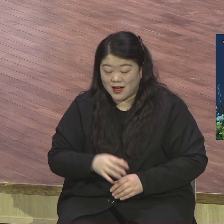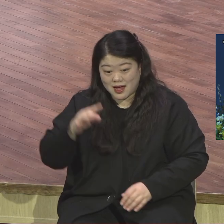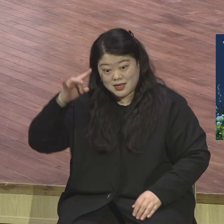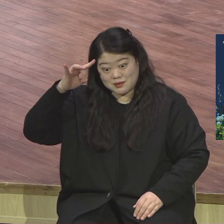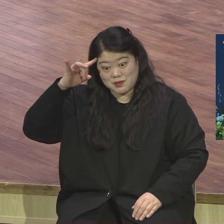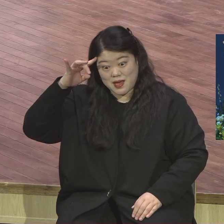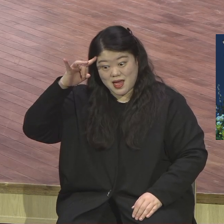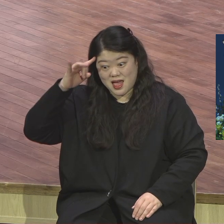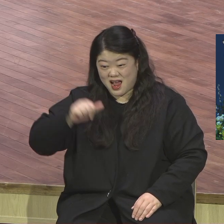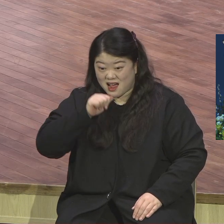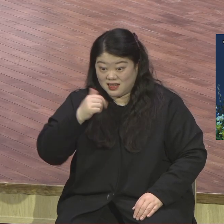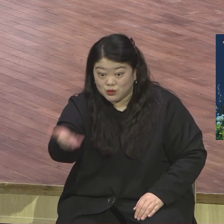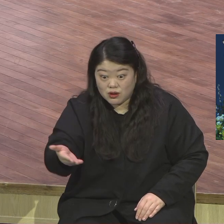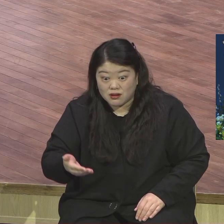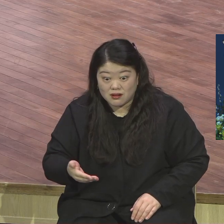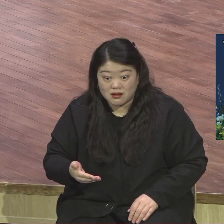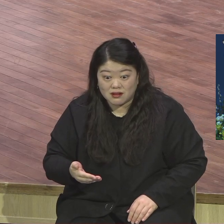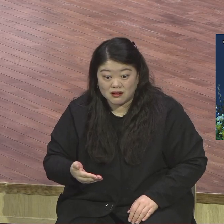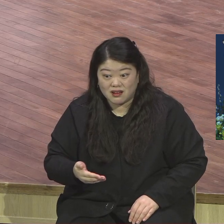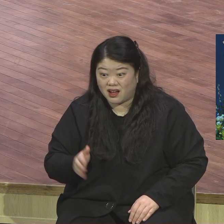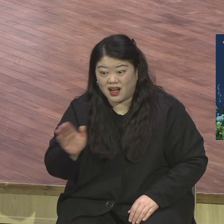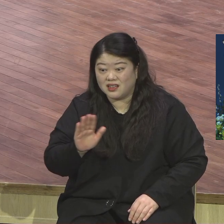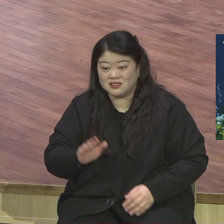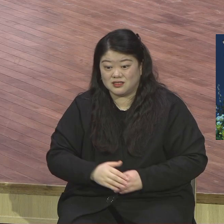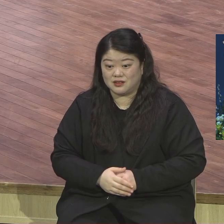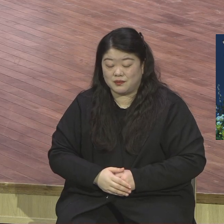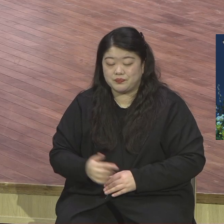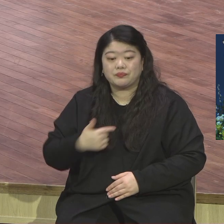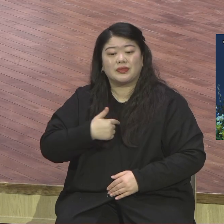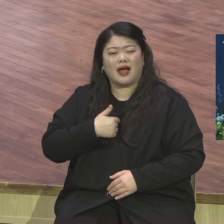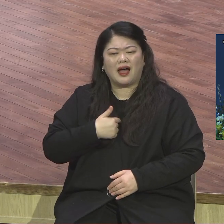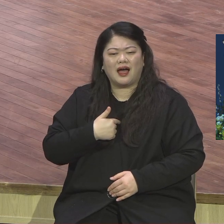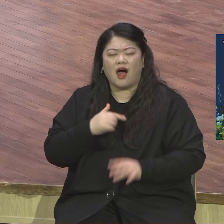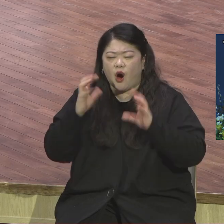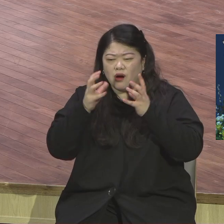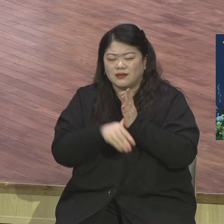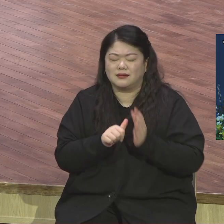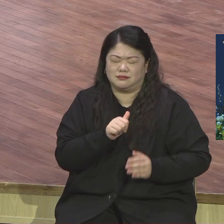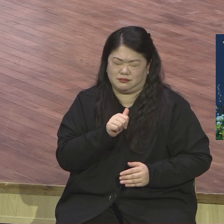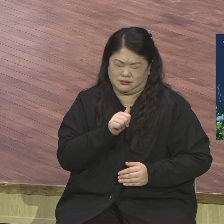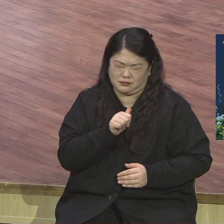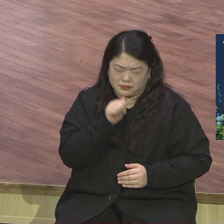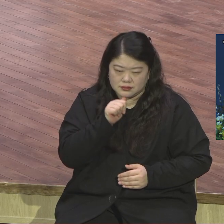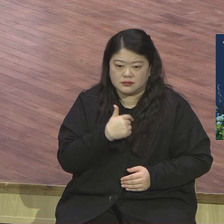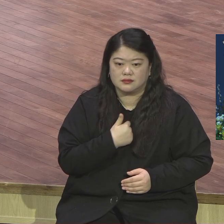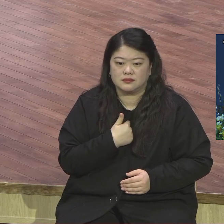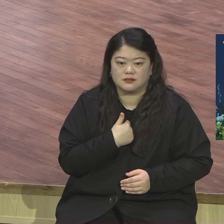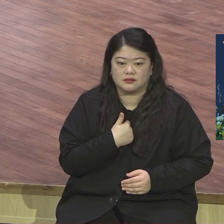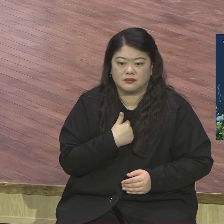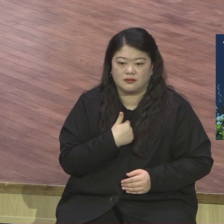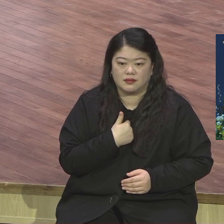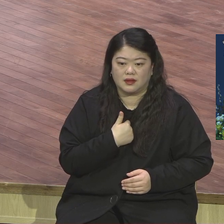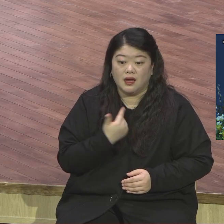저는 언제 가난이 사라졌냐 언제 질병이 사라졌냐 언제 하나님이 서머스로 서시느냐